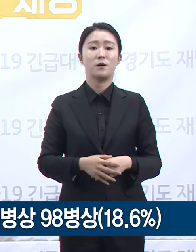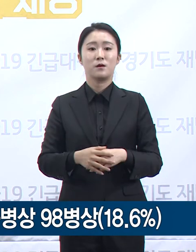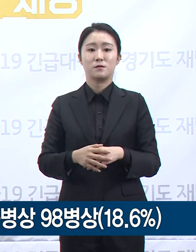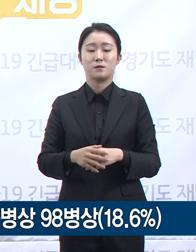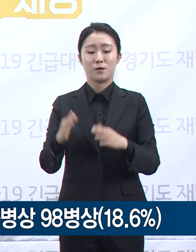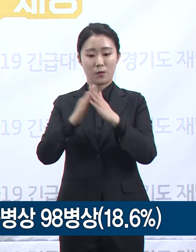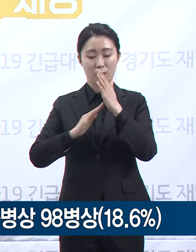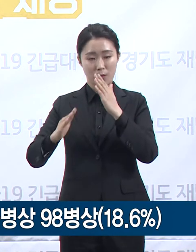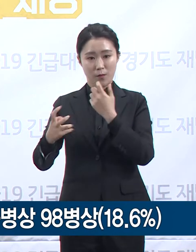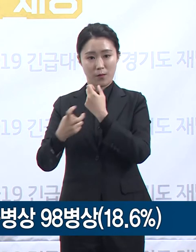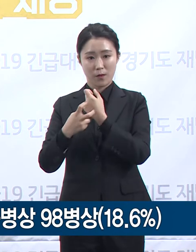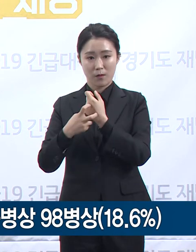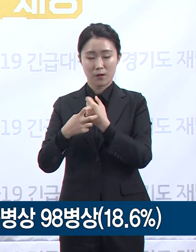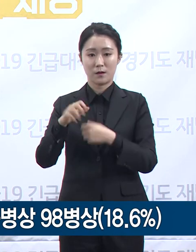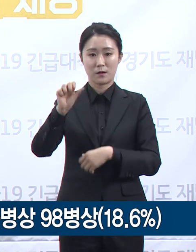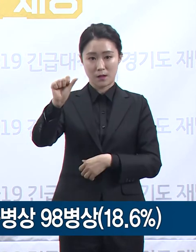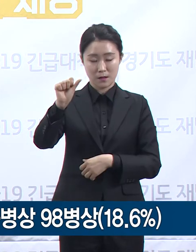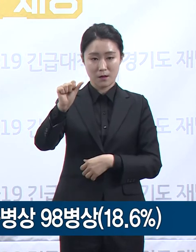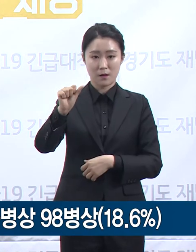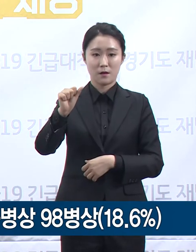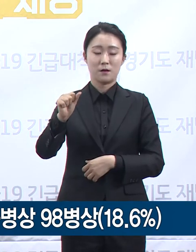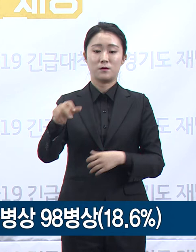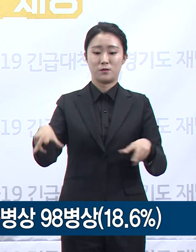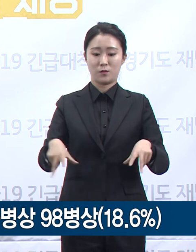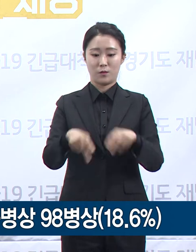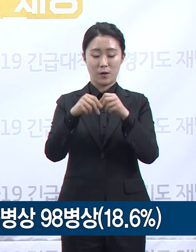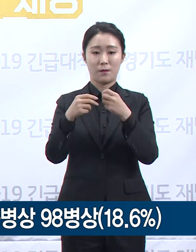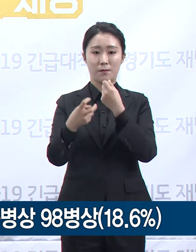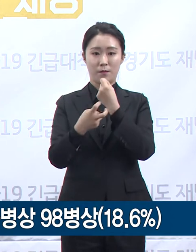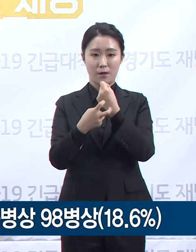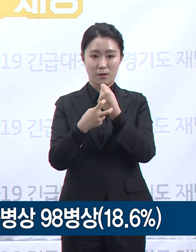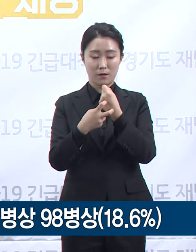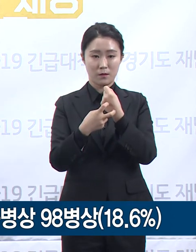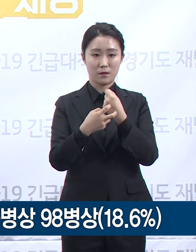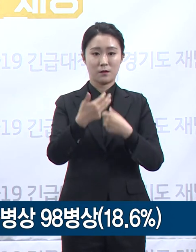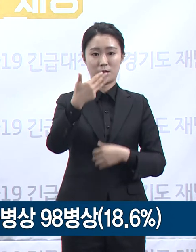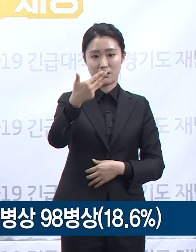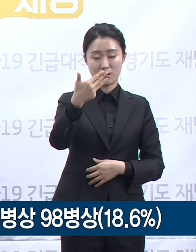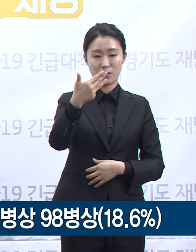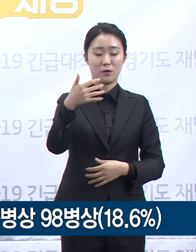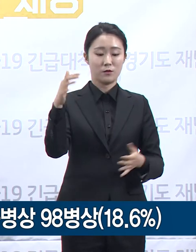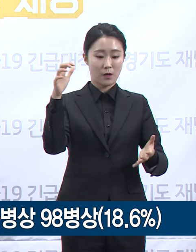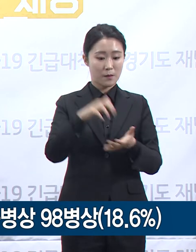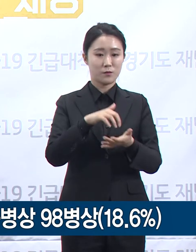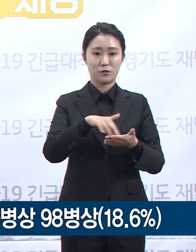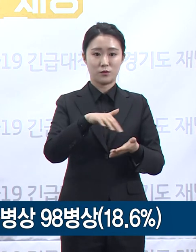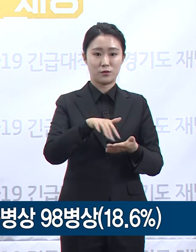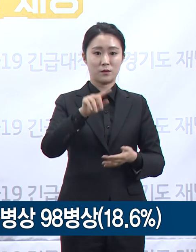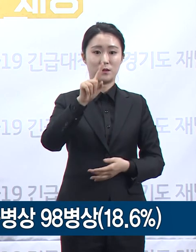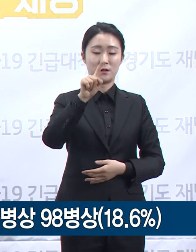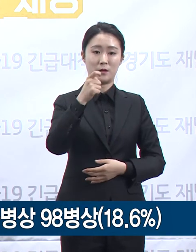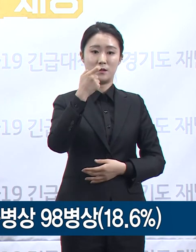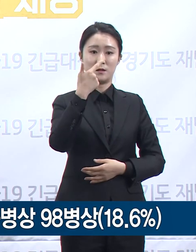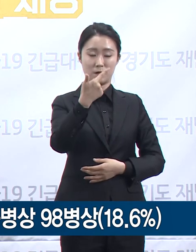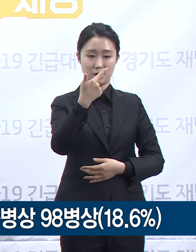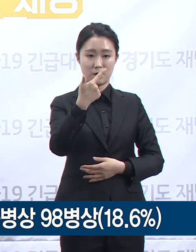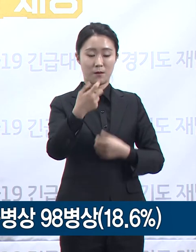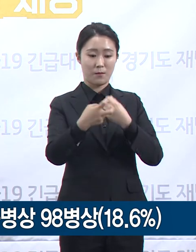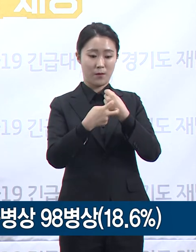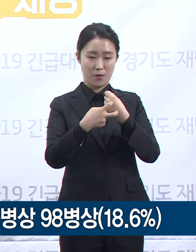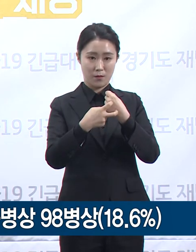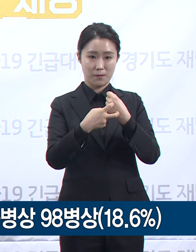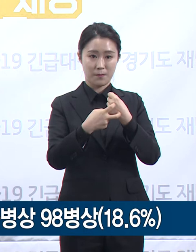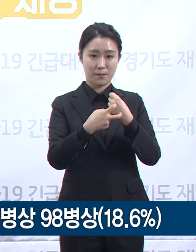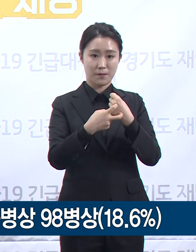도내 종합병원 8곳 협력으로 총 16개 병원에 528개의 확진자 치료병상을 확보하고